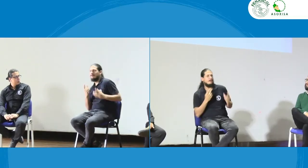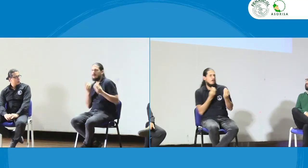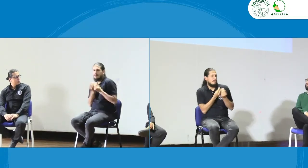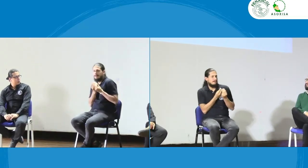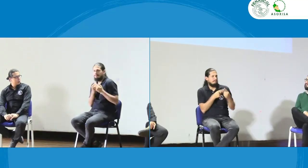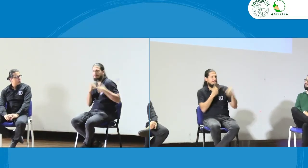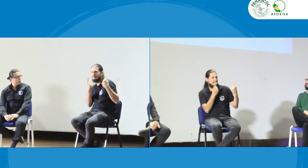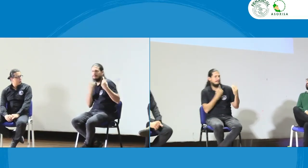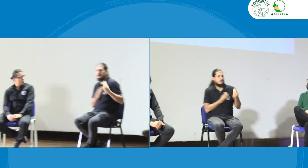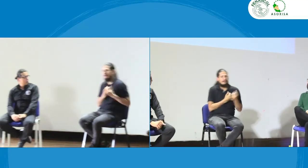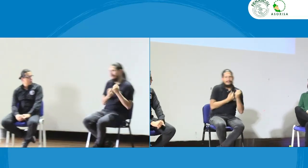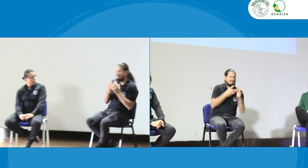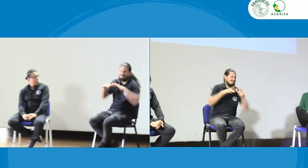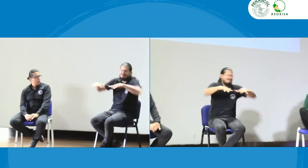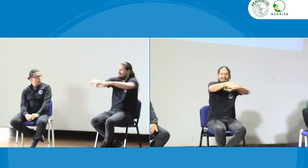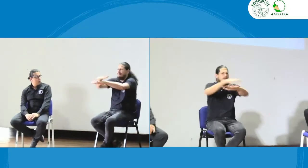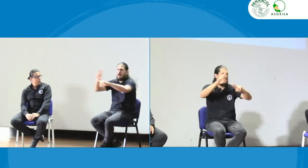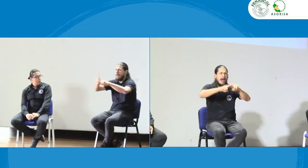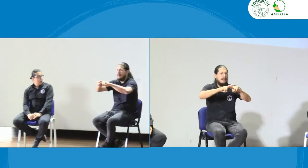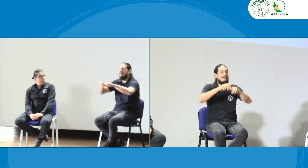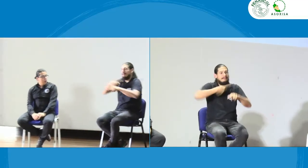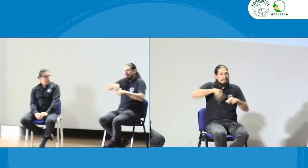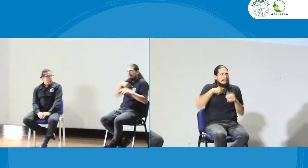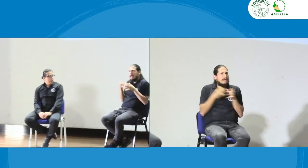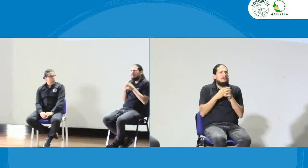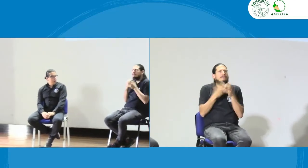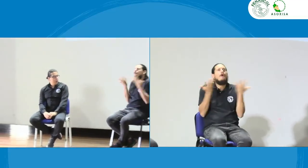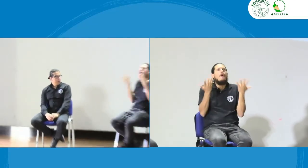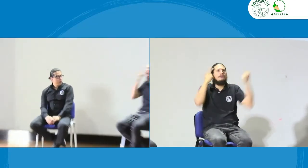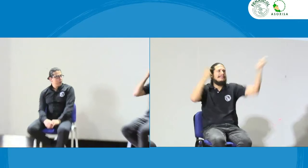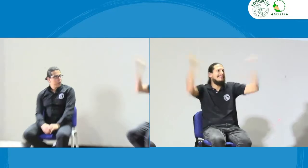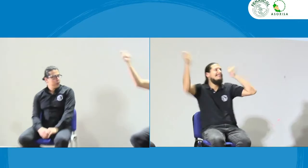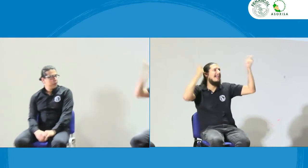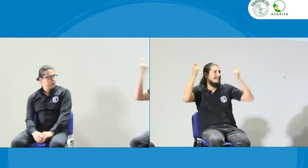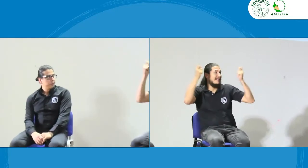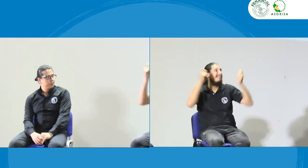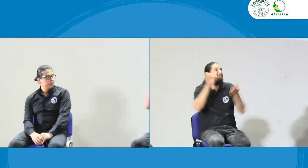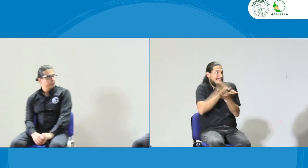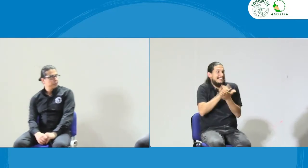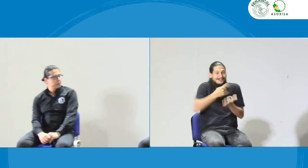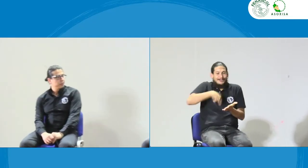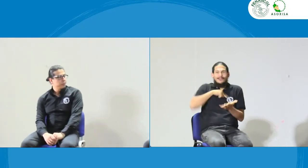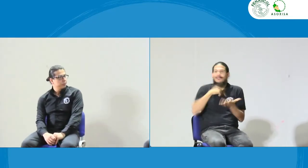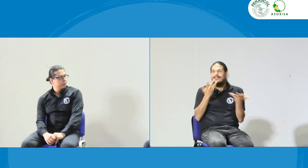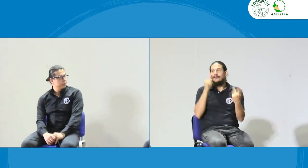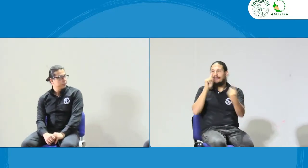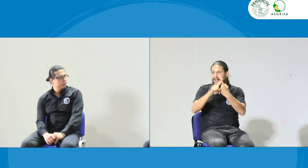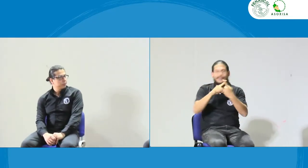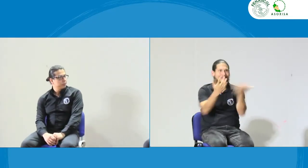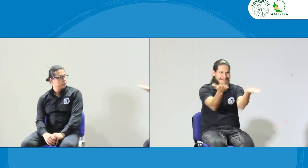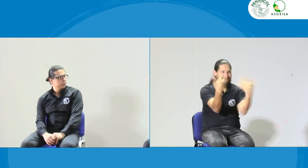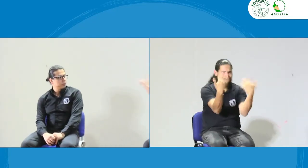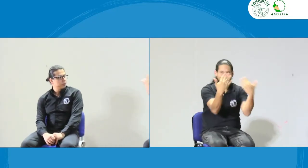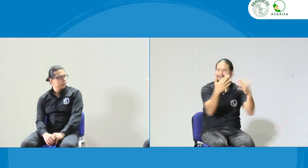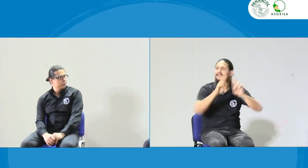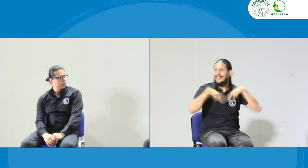sencillo empezar a romper esas rencillas que se tienen ir buscándonos en el medio pero lo hemos logrado entonces se tienen esas